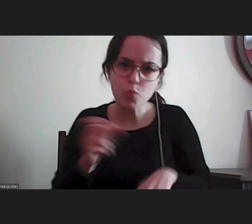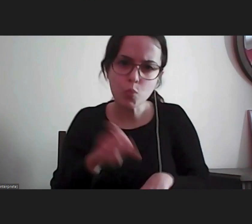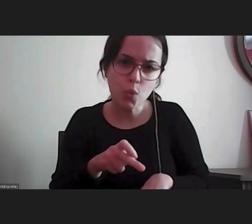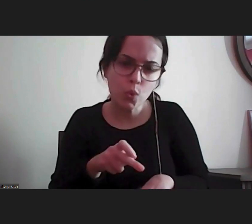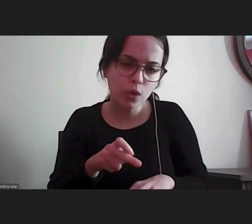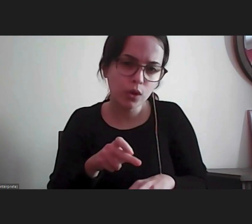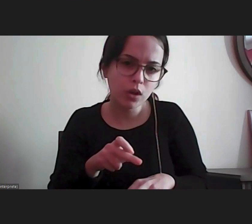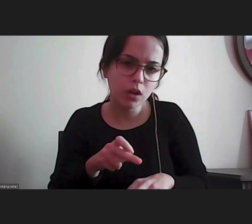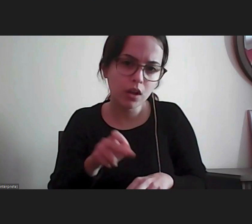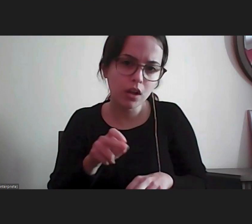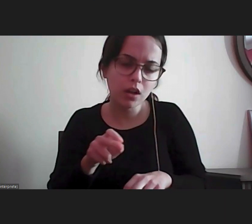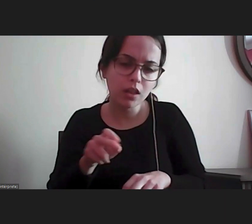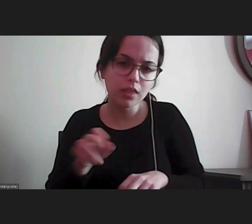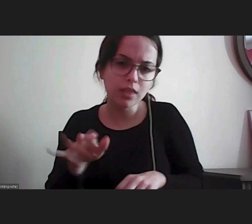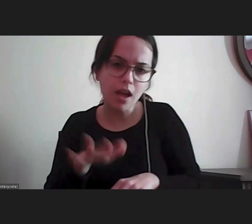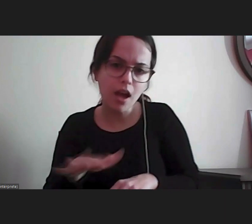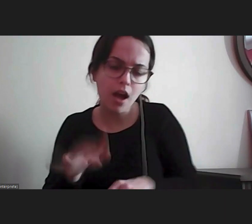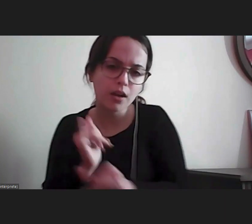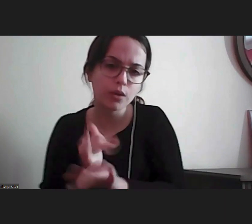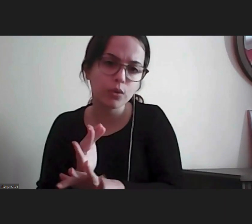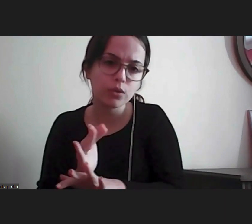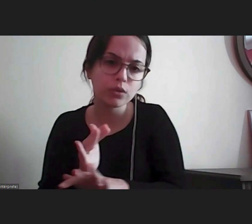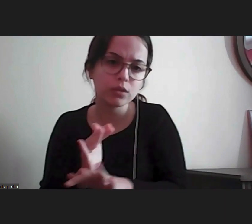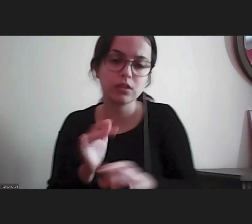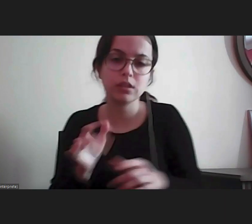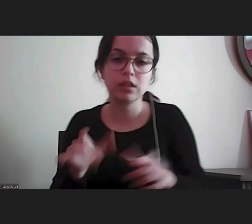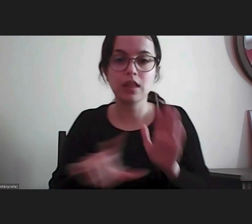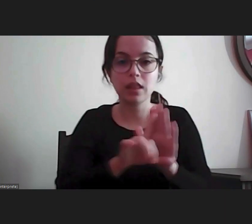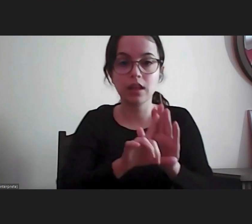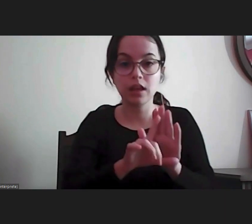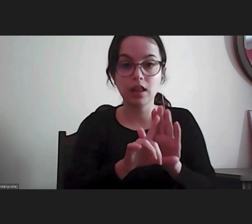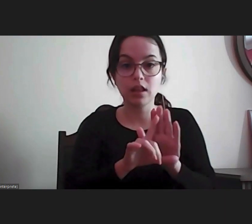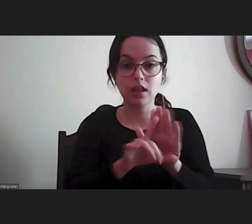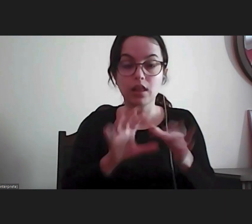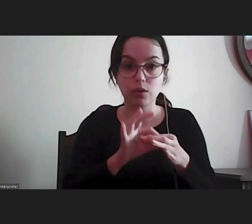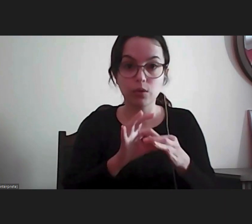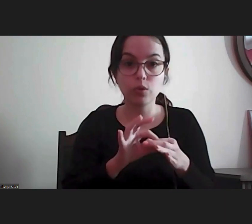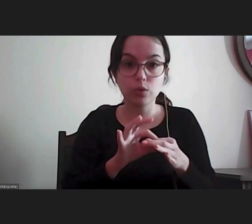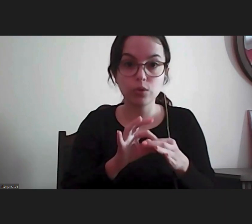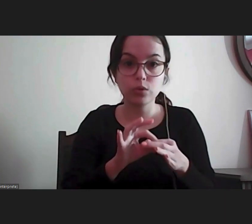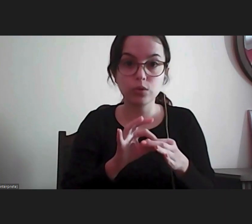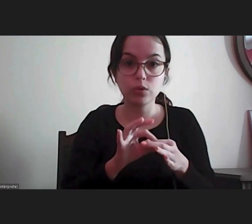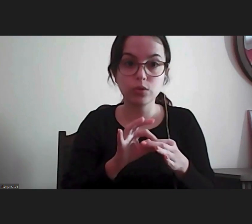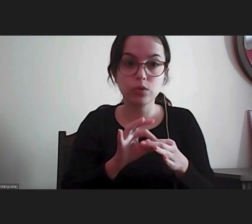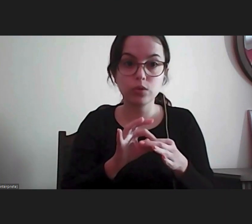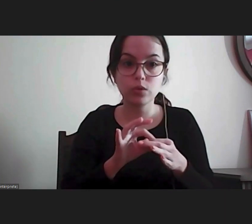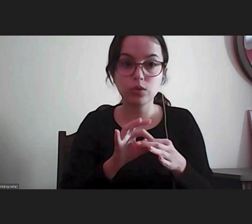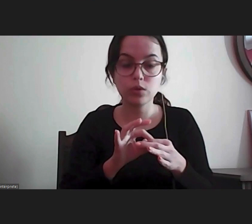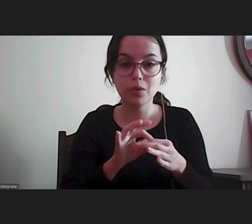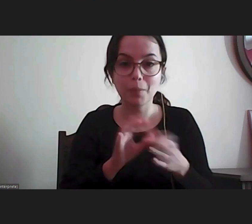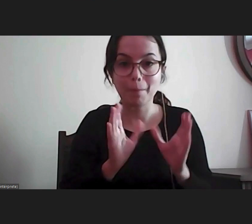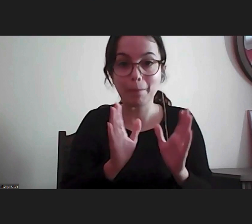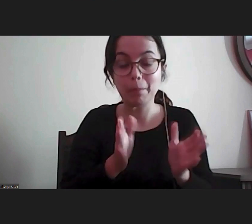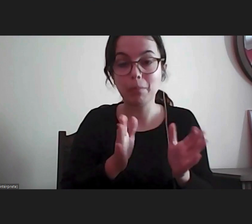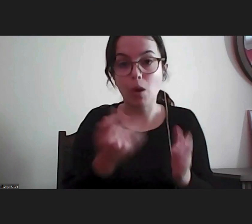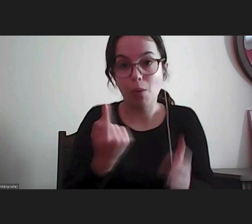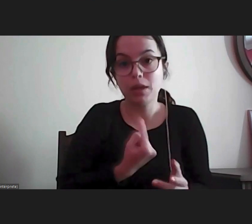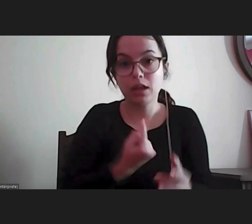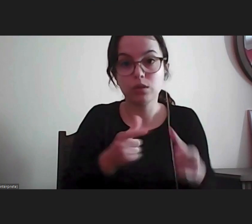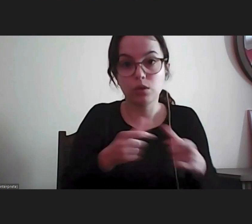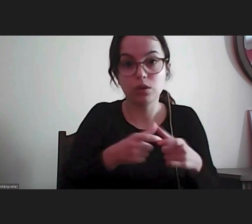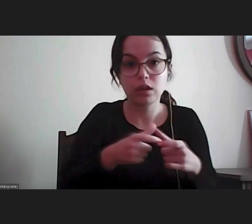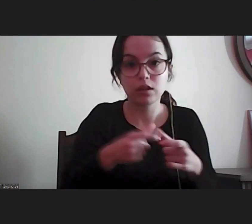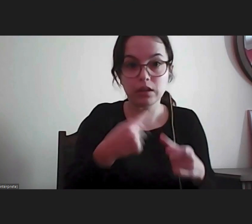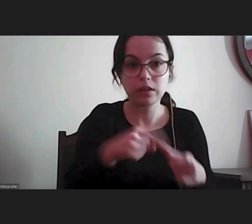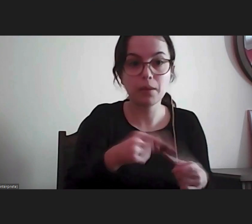natureza não é? à luz da questão da legalidade o problema está visto mas será está resolvido será que